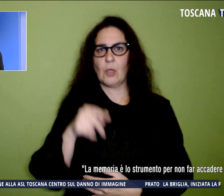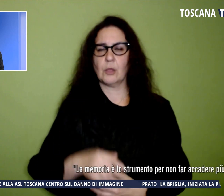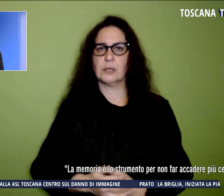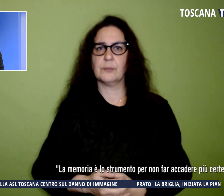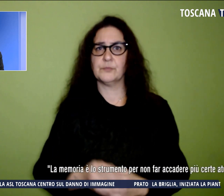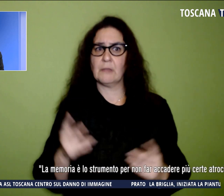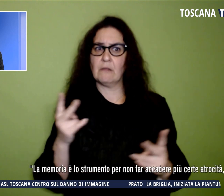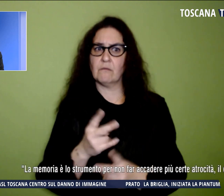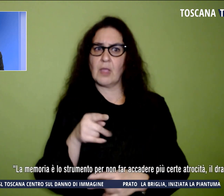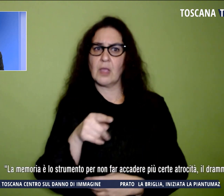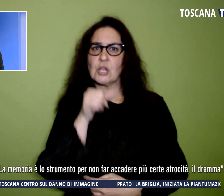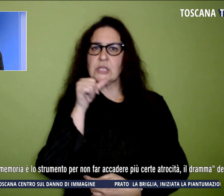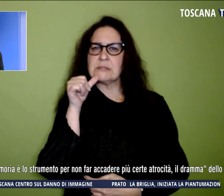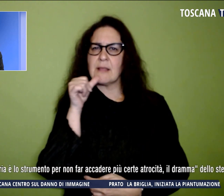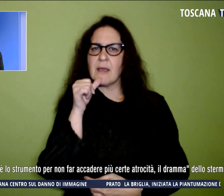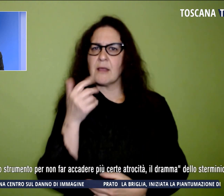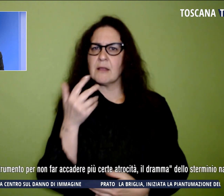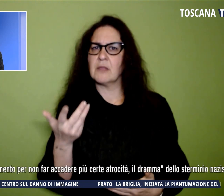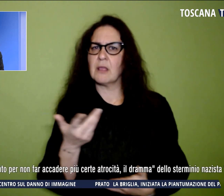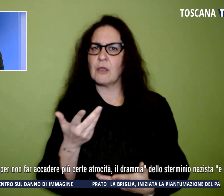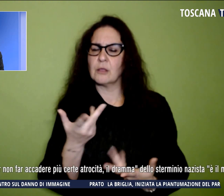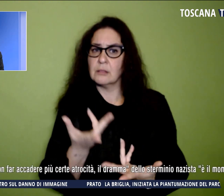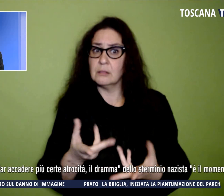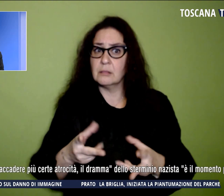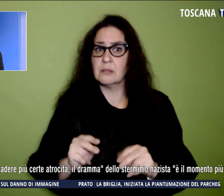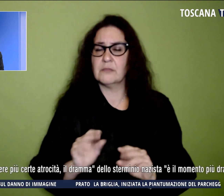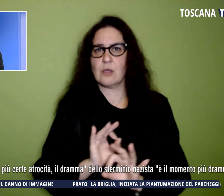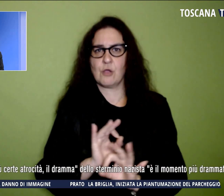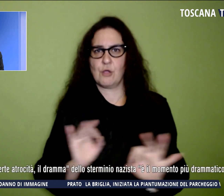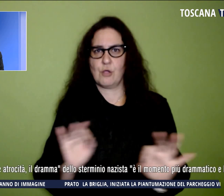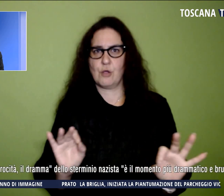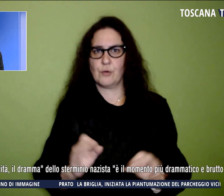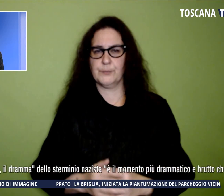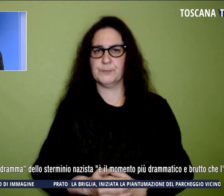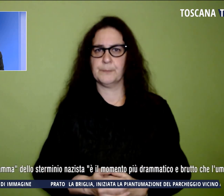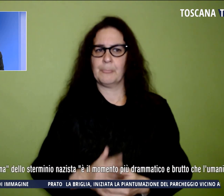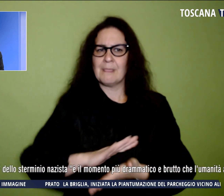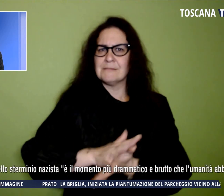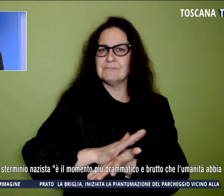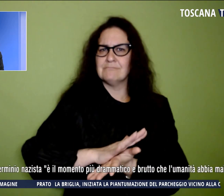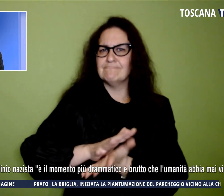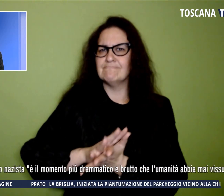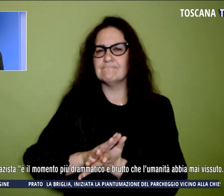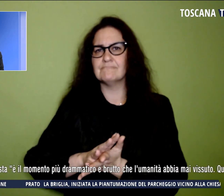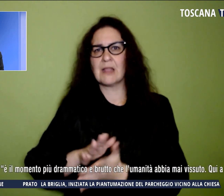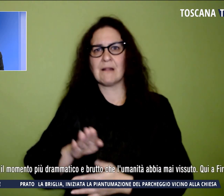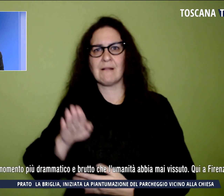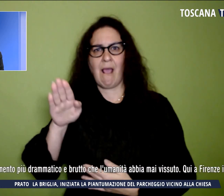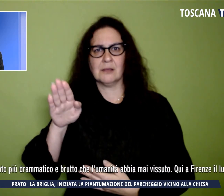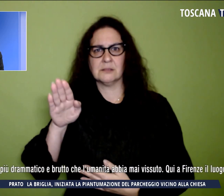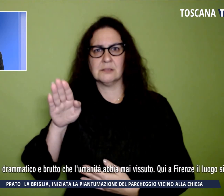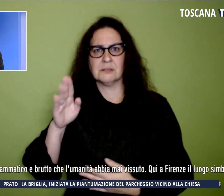far accadere più certe atrocità. Il dramma dello sterminio nazista è il momento più drammatico